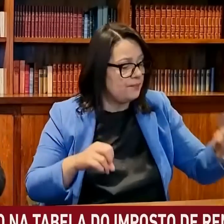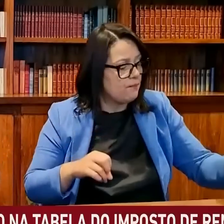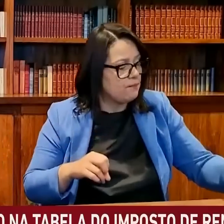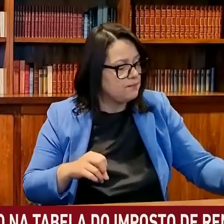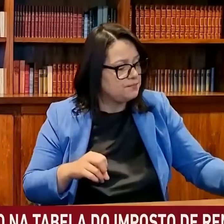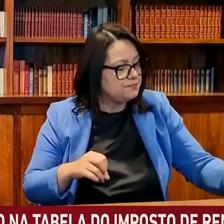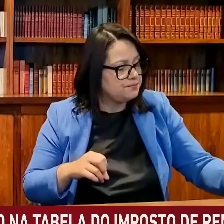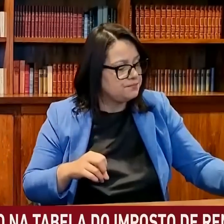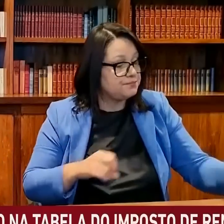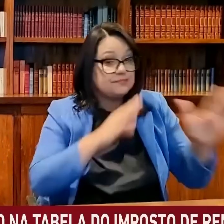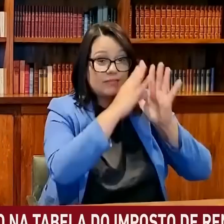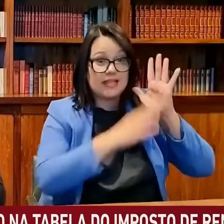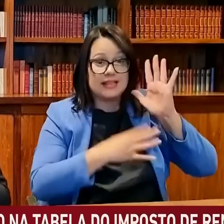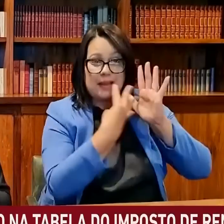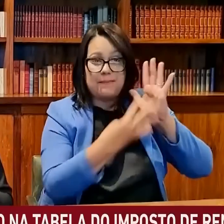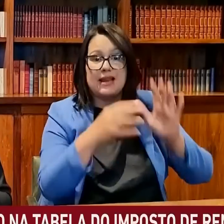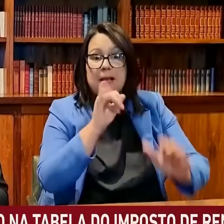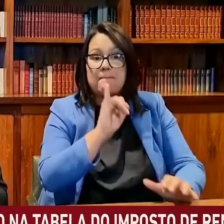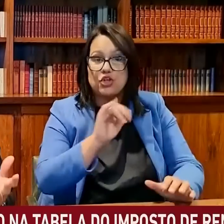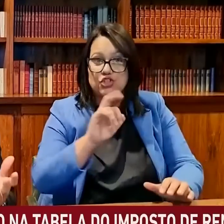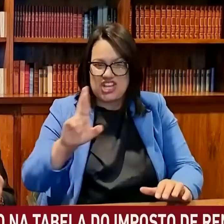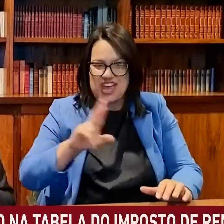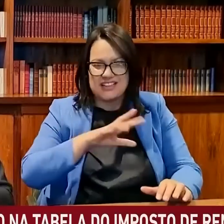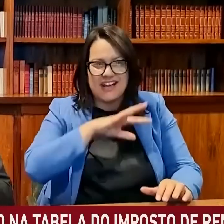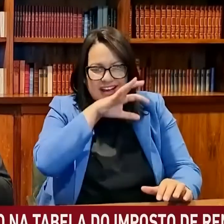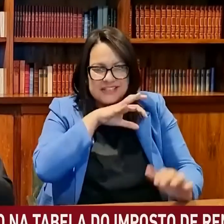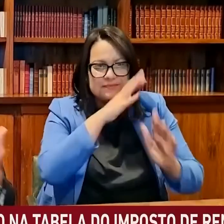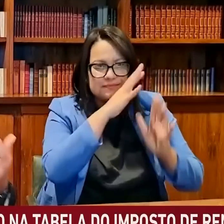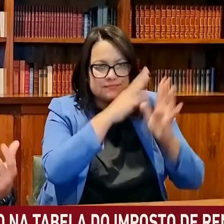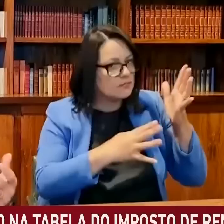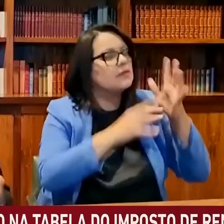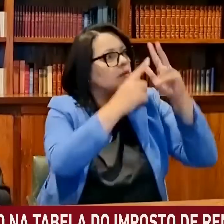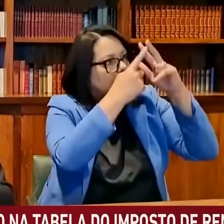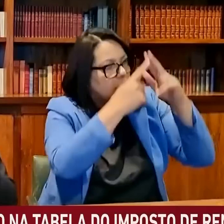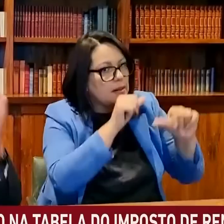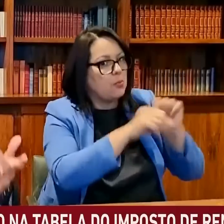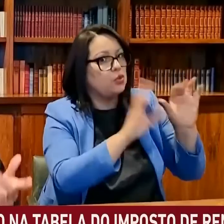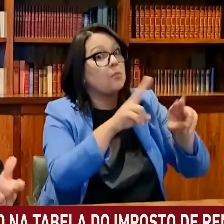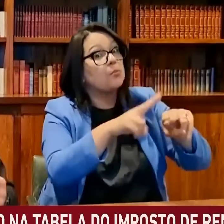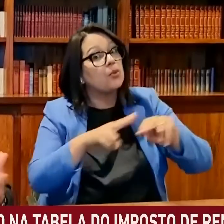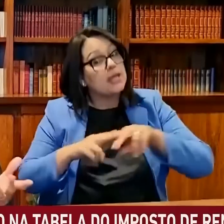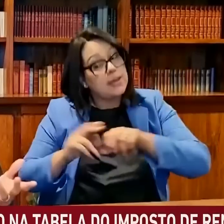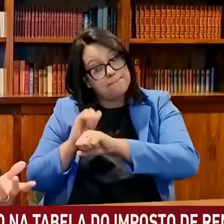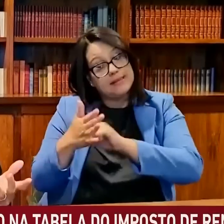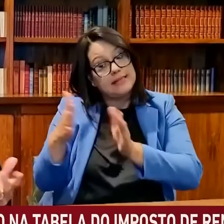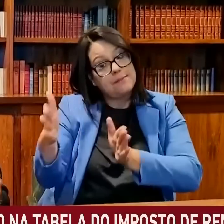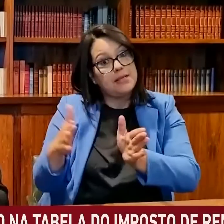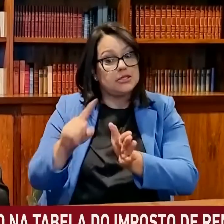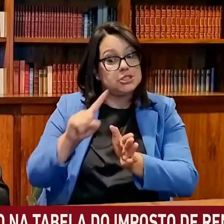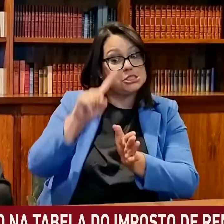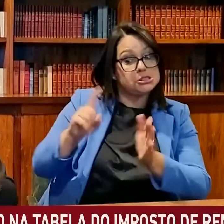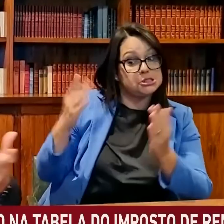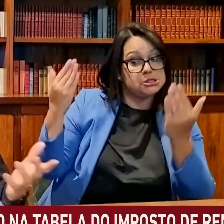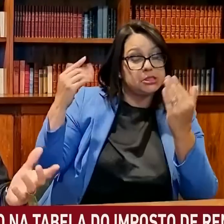corrigimos a tabela do imposto de renda em anos anteriores de cada pandemia. A economia realmente era uma incógnita, o que poderia acontecer